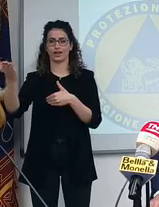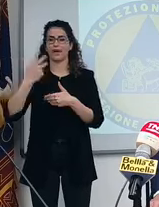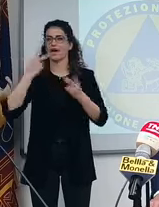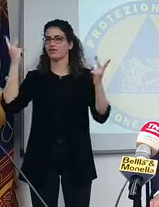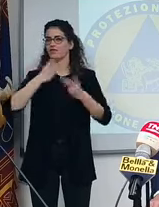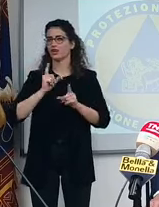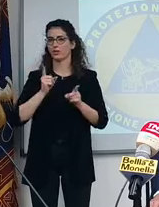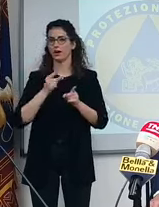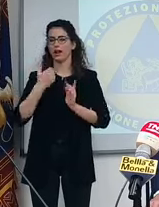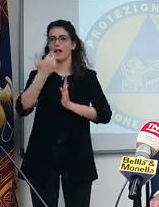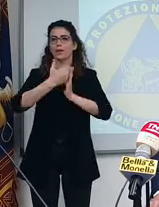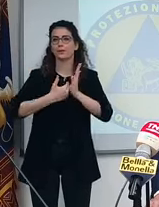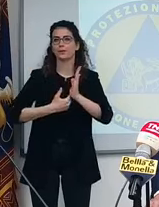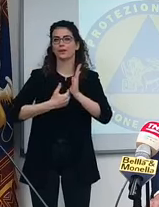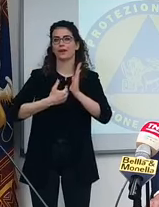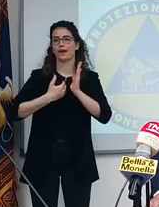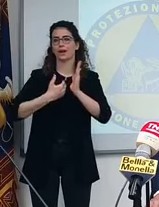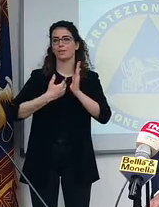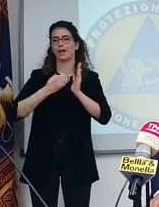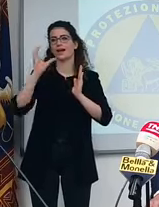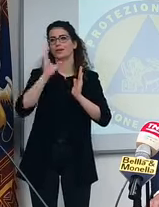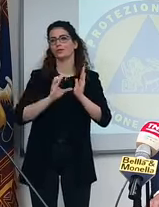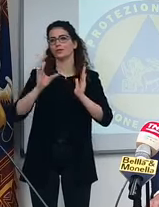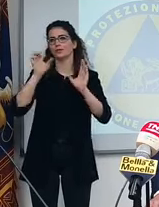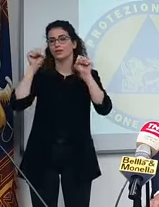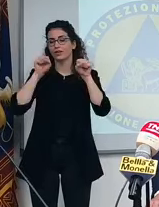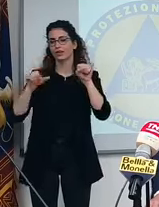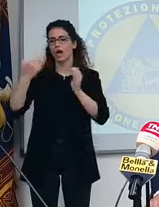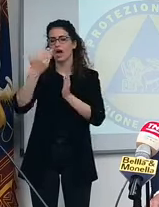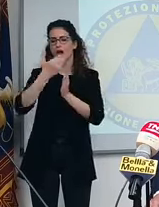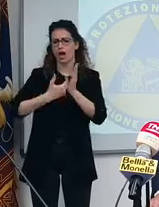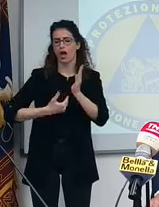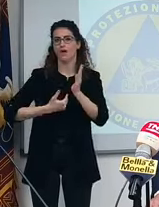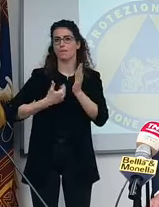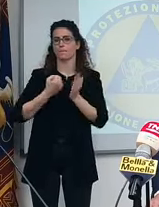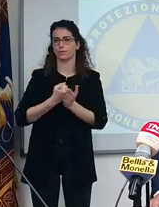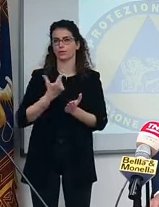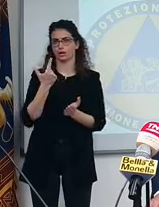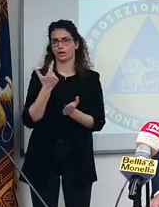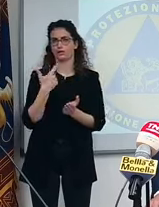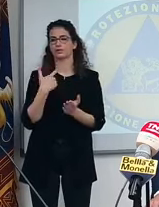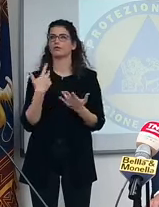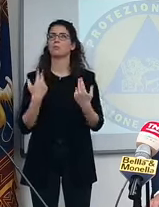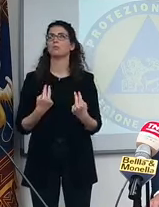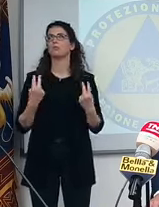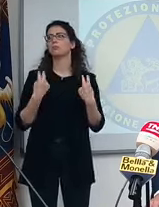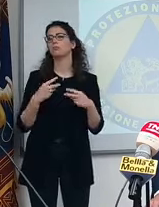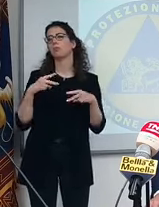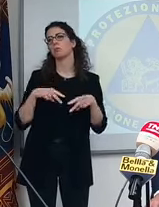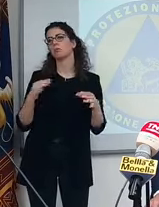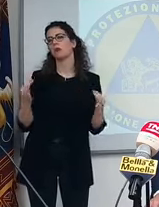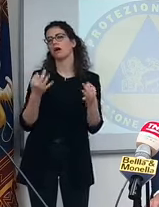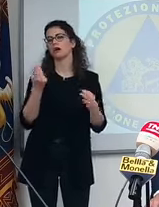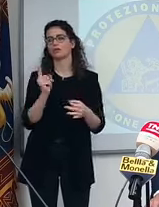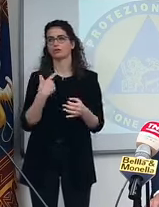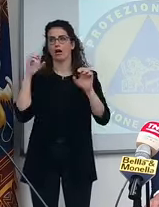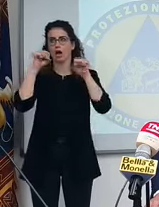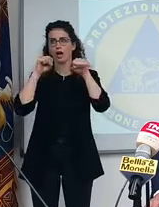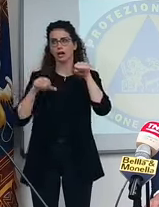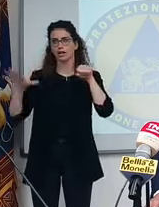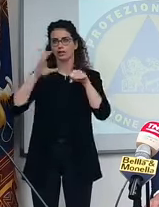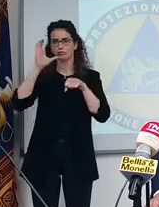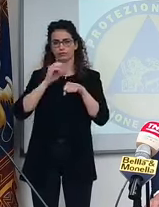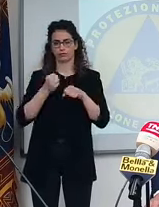programmazione del viaggio in Veneto è una programmazione importante perché non vai a farti una passeggiata. È una grande regione turistica.